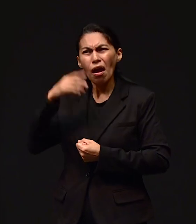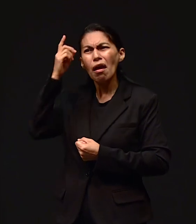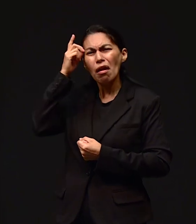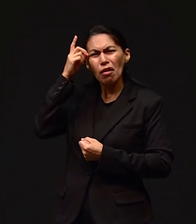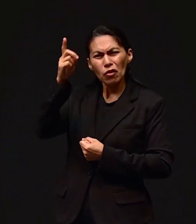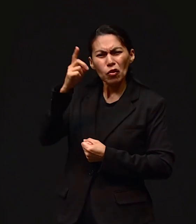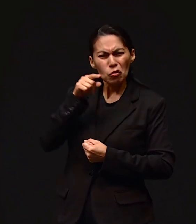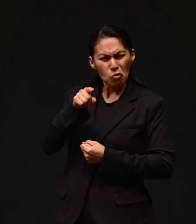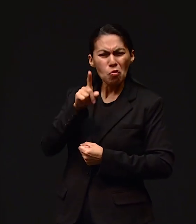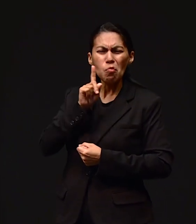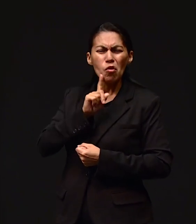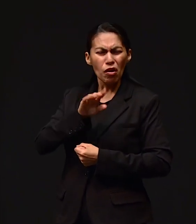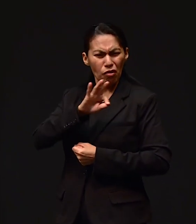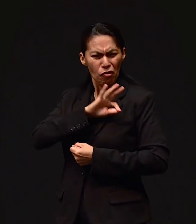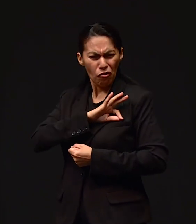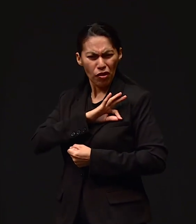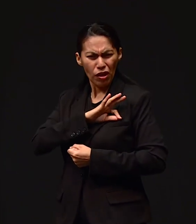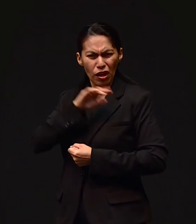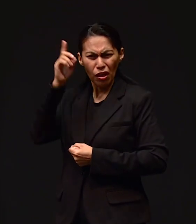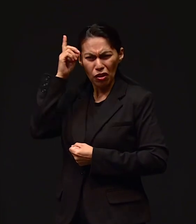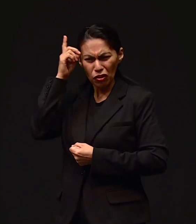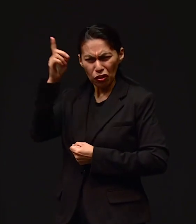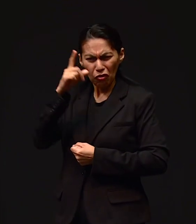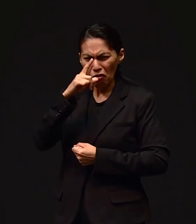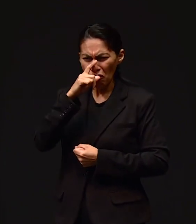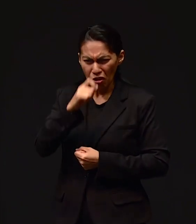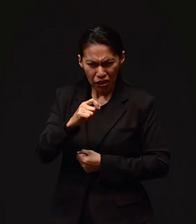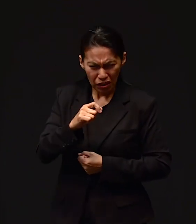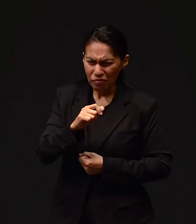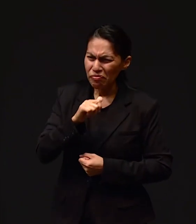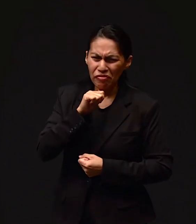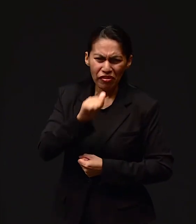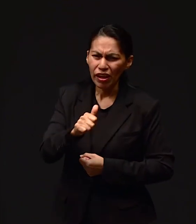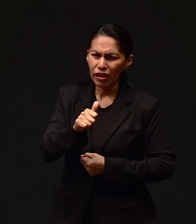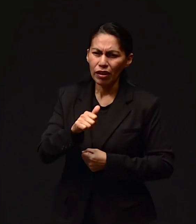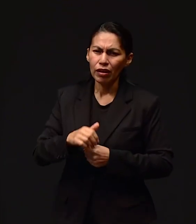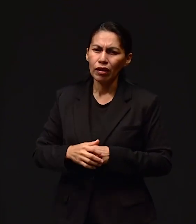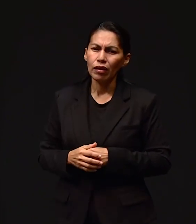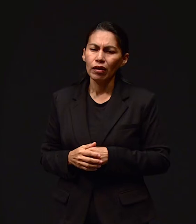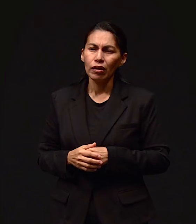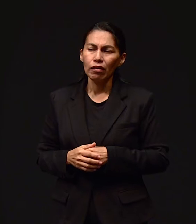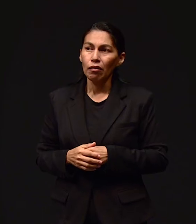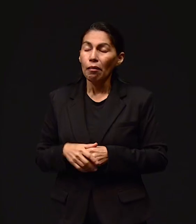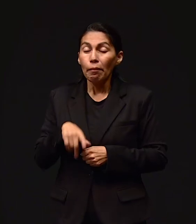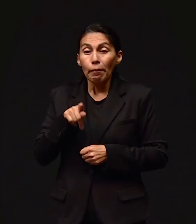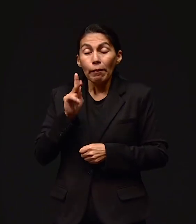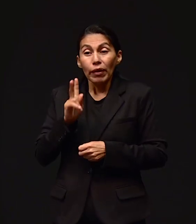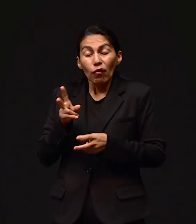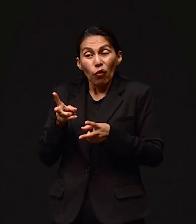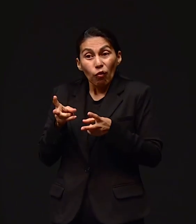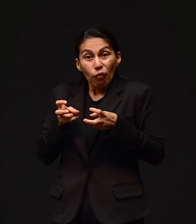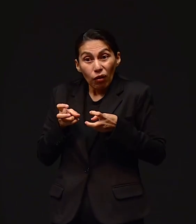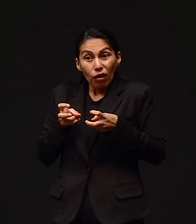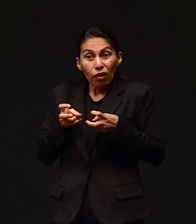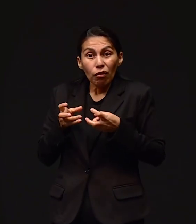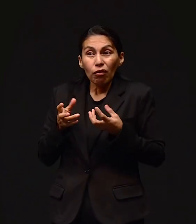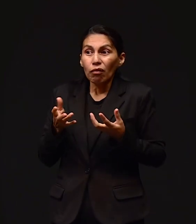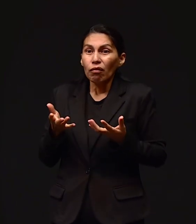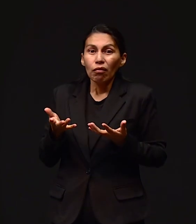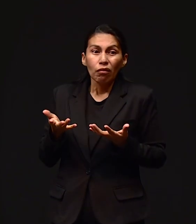Amén. Una mujer de fe. Me dice, no puede Dios fallarle ahora, me dijo. Y yo dije, pero es que se lo robaron.